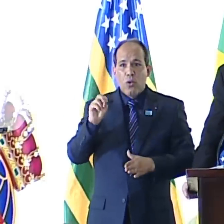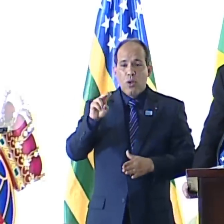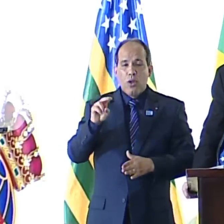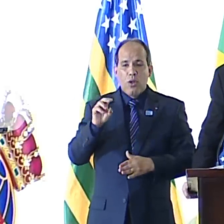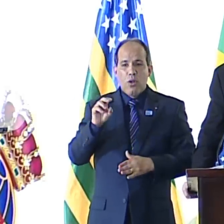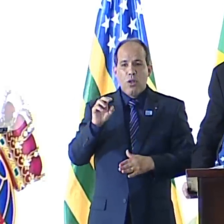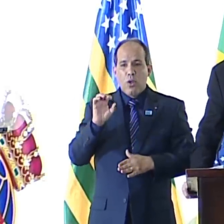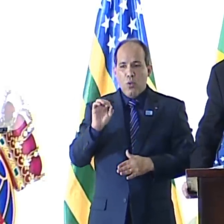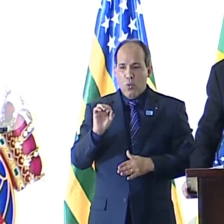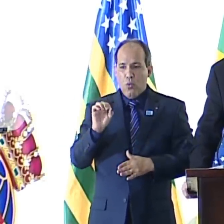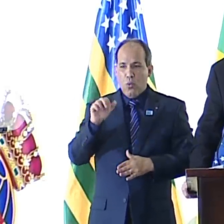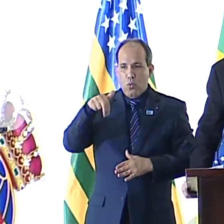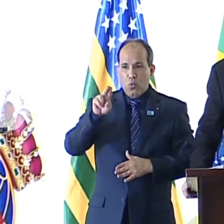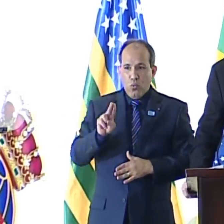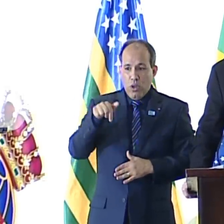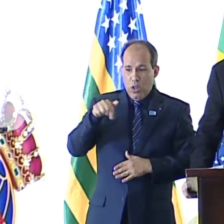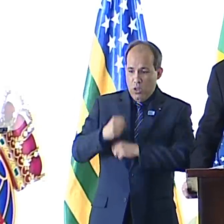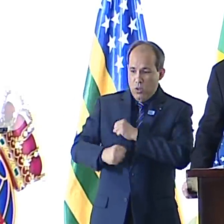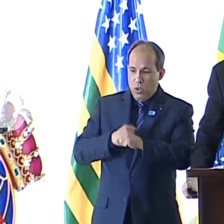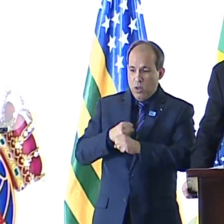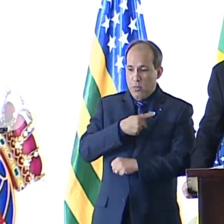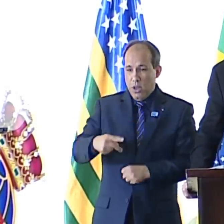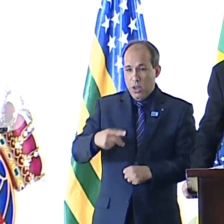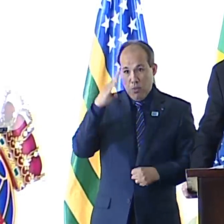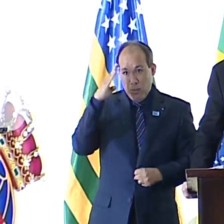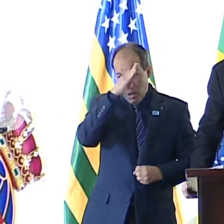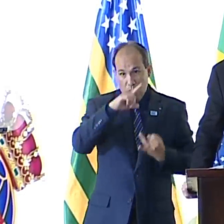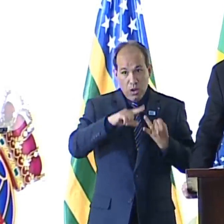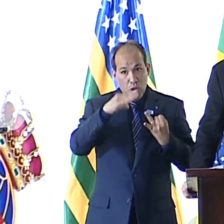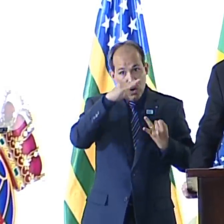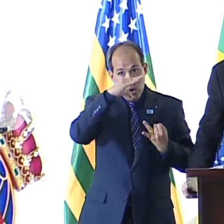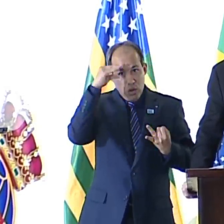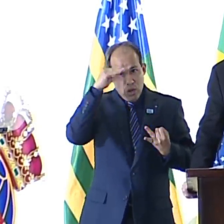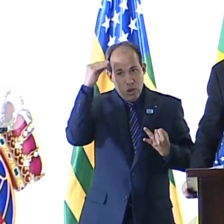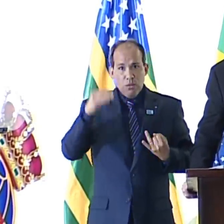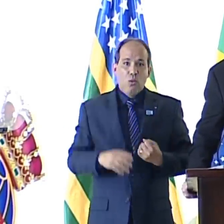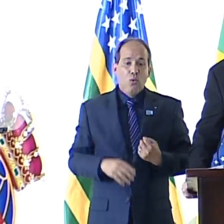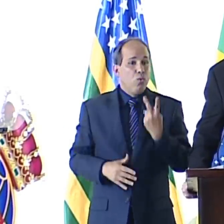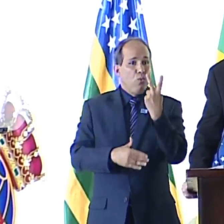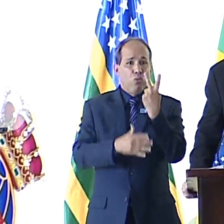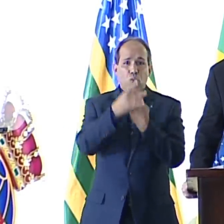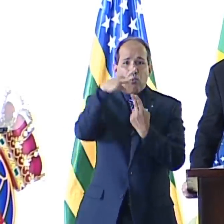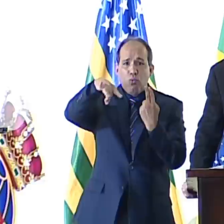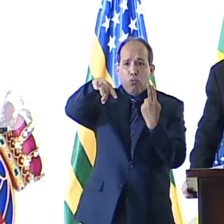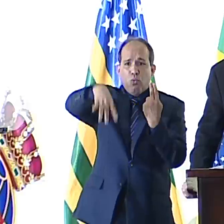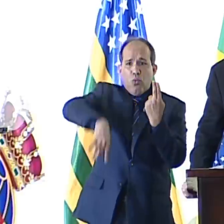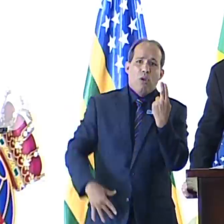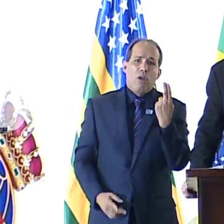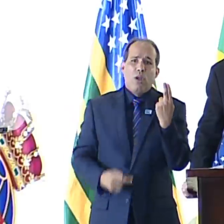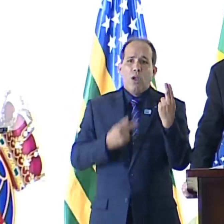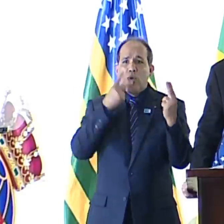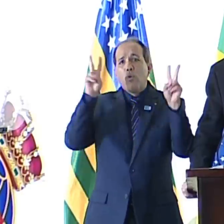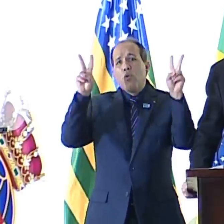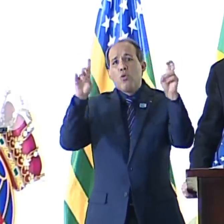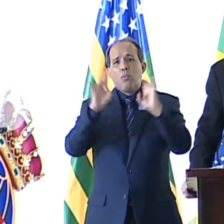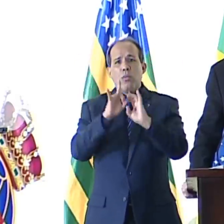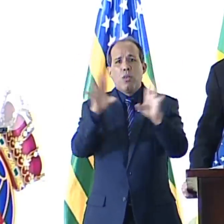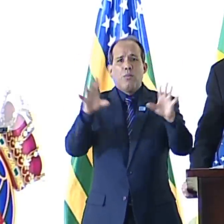Unidas deste ano, por exemplo, os presidentes Bolsonaro e Trump foram praticamente os únicos a falar em liberdade